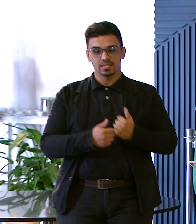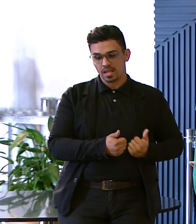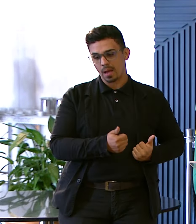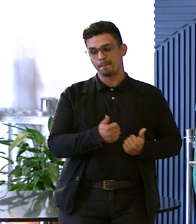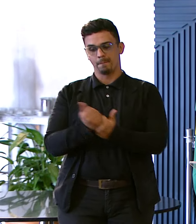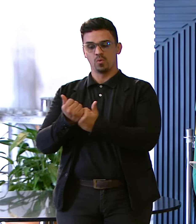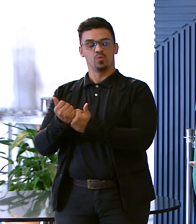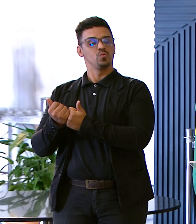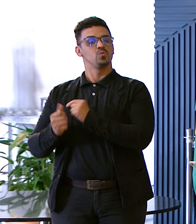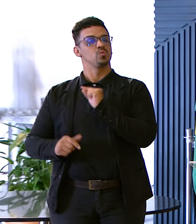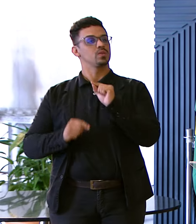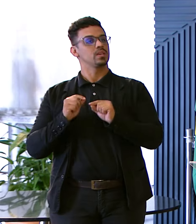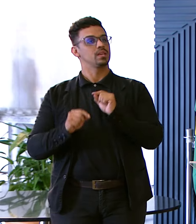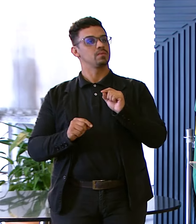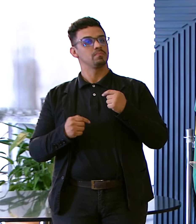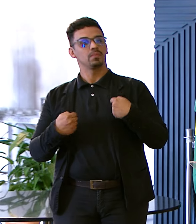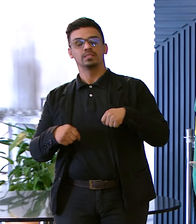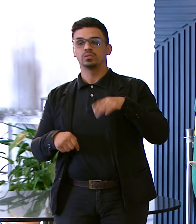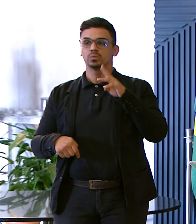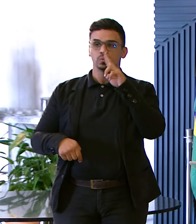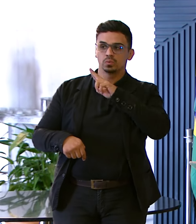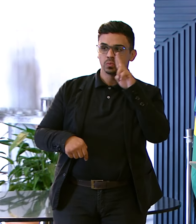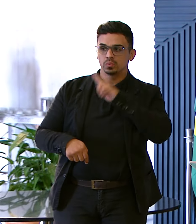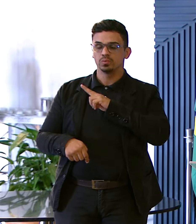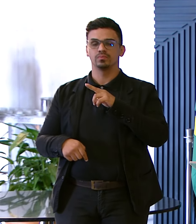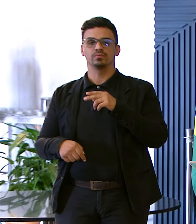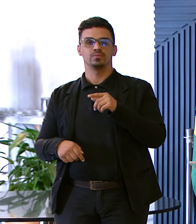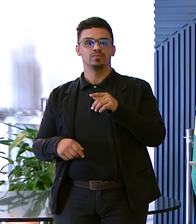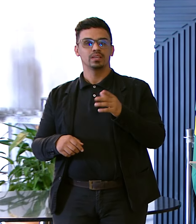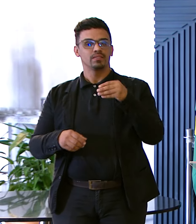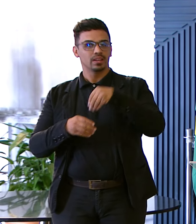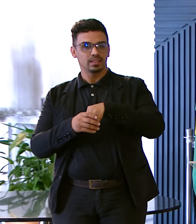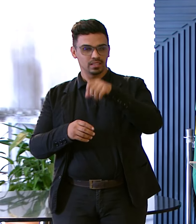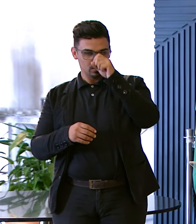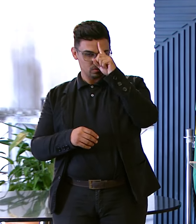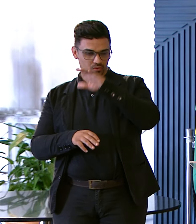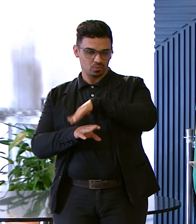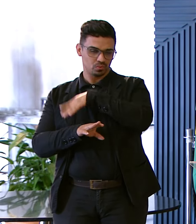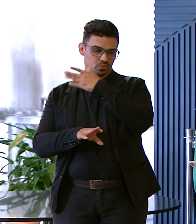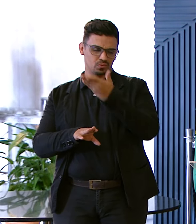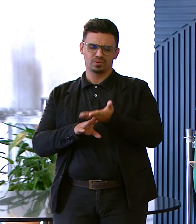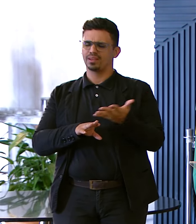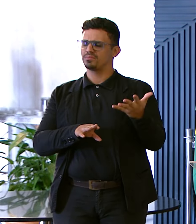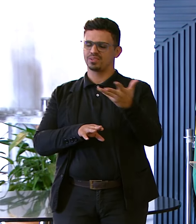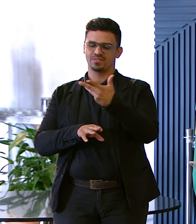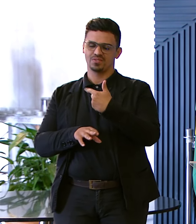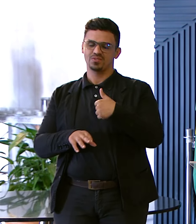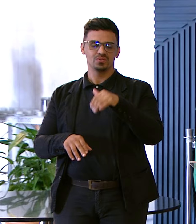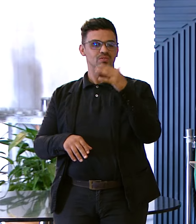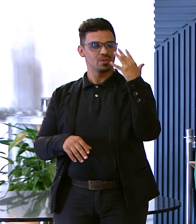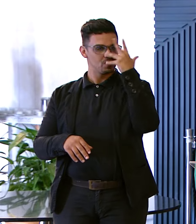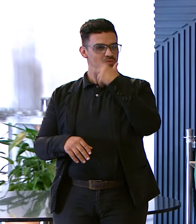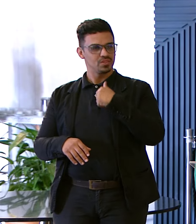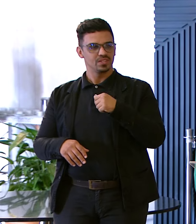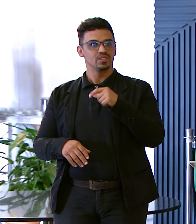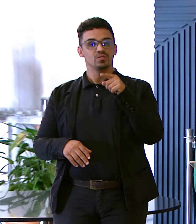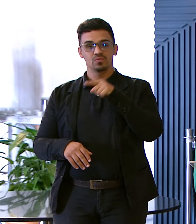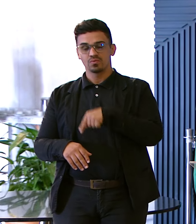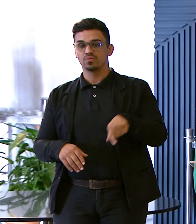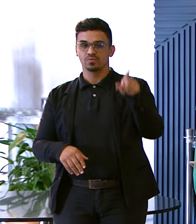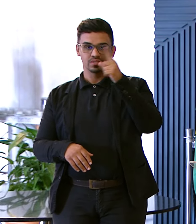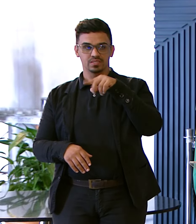Passar um dia ali É maravilhoso Muito bonito É de você ver